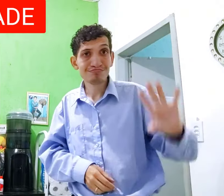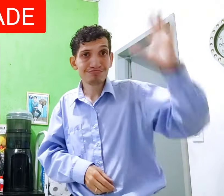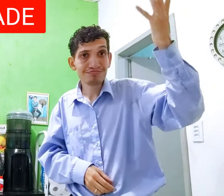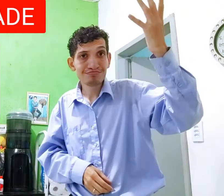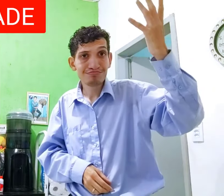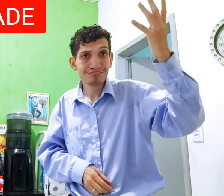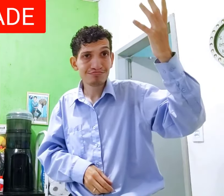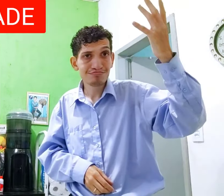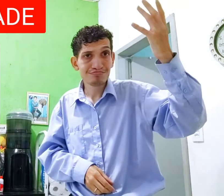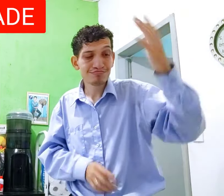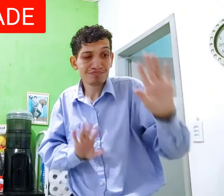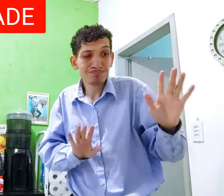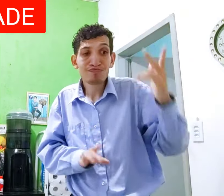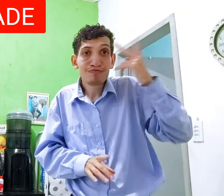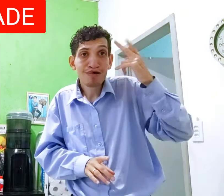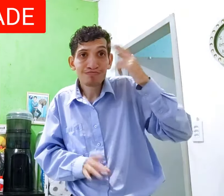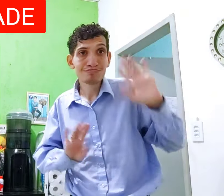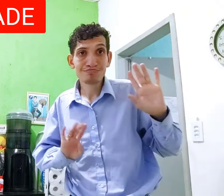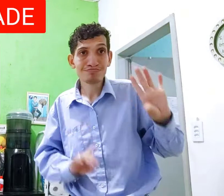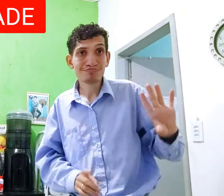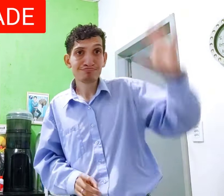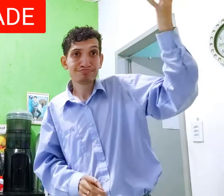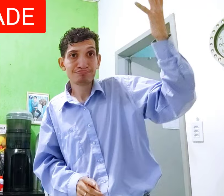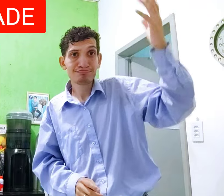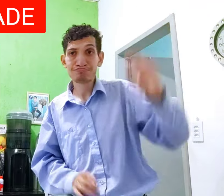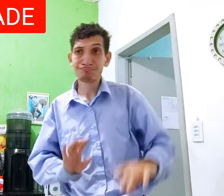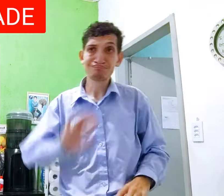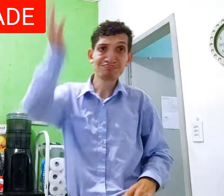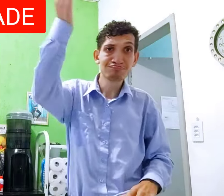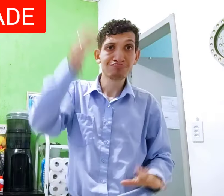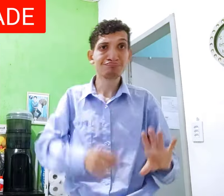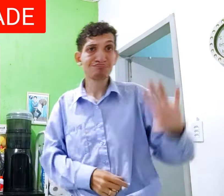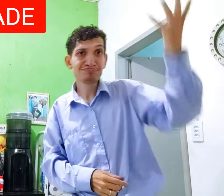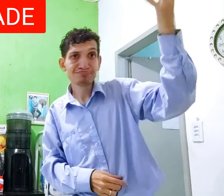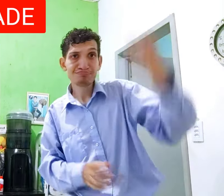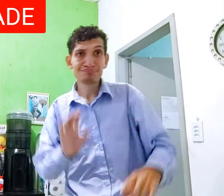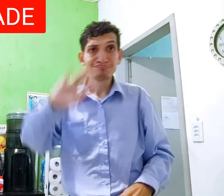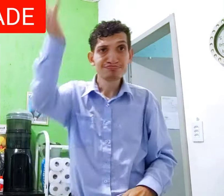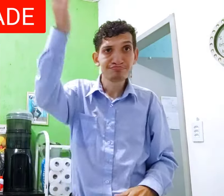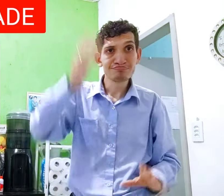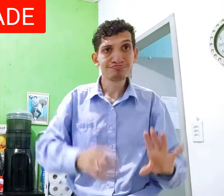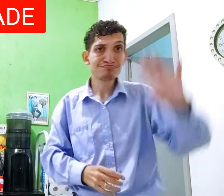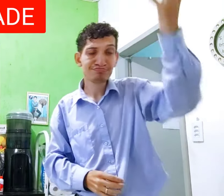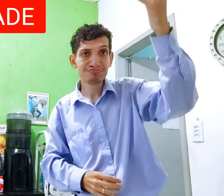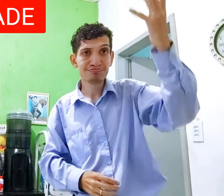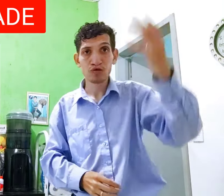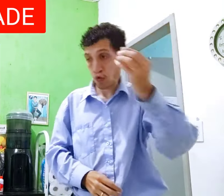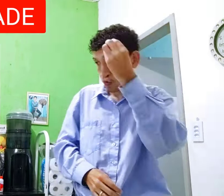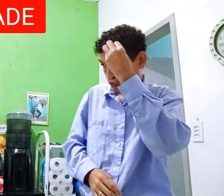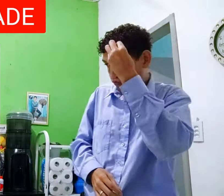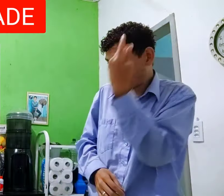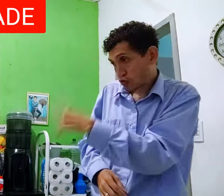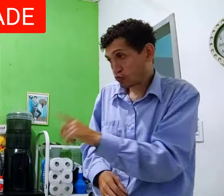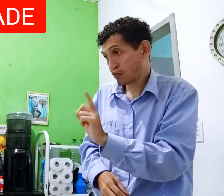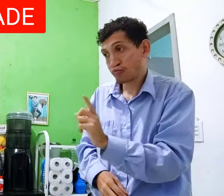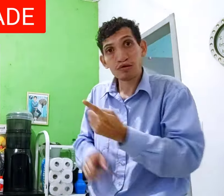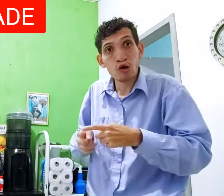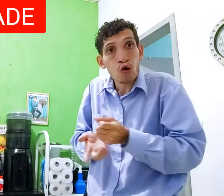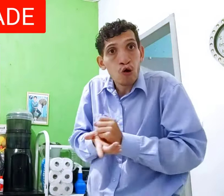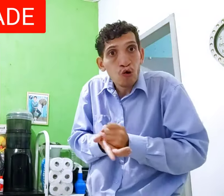preocupe Viu? Acontece Normal AUSA-LIDADE AUSA-LIDADE Acontece Com